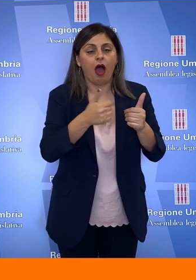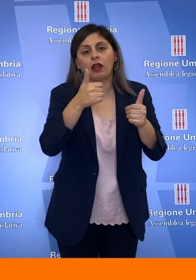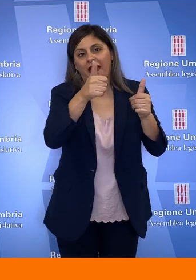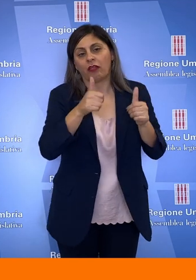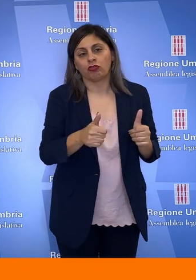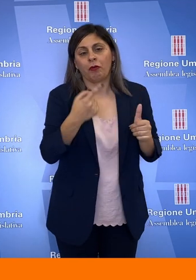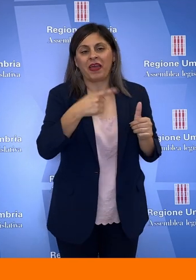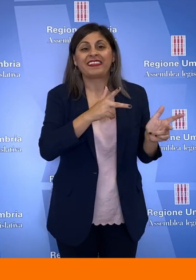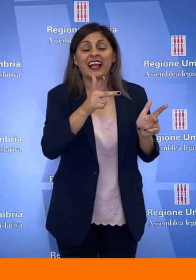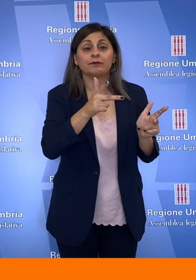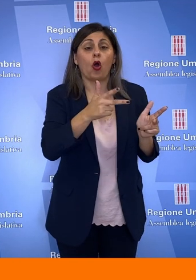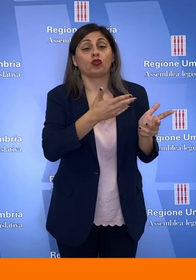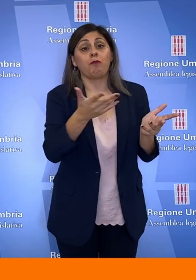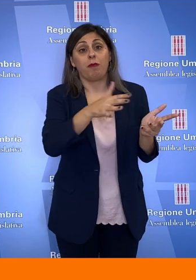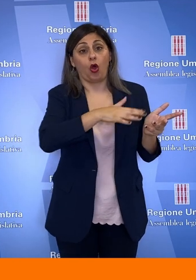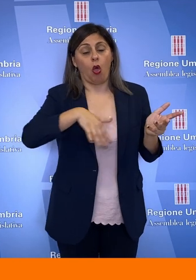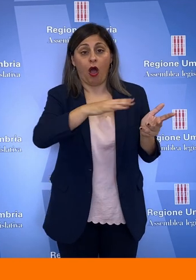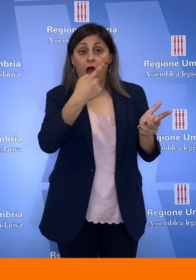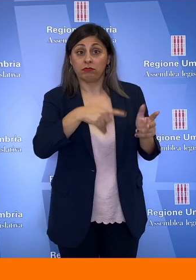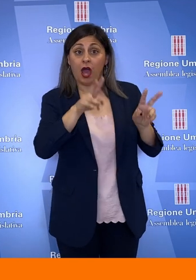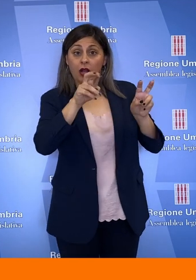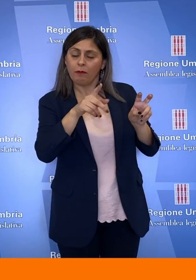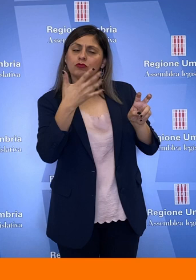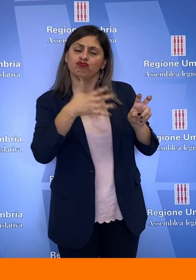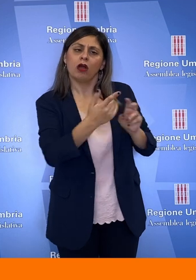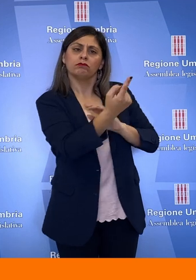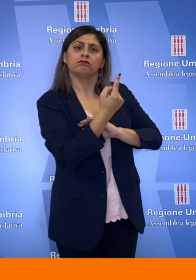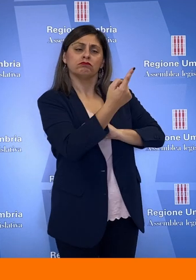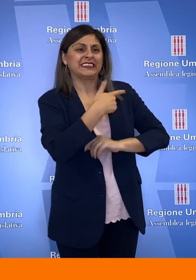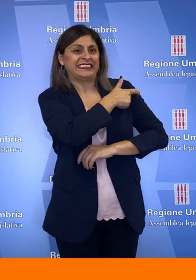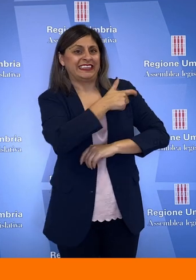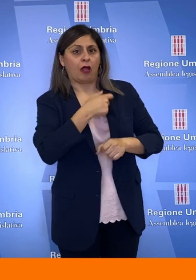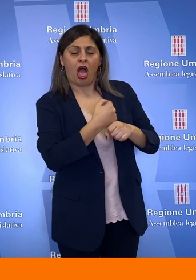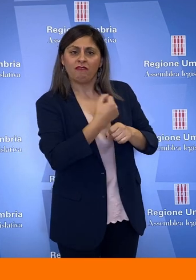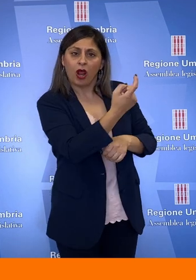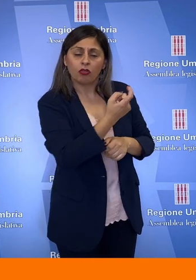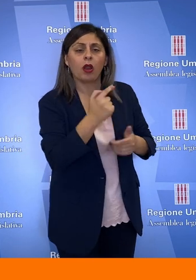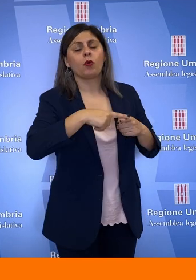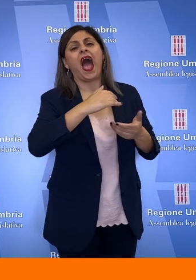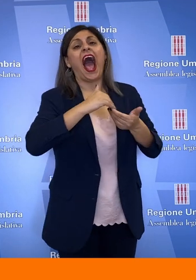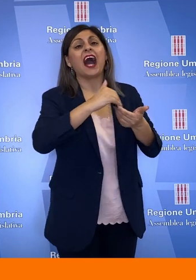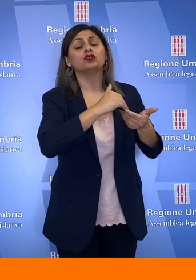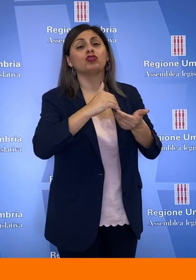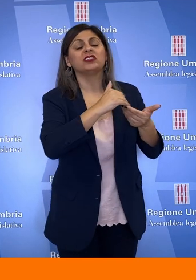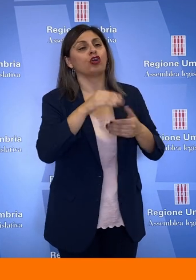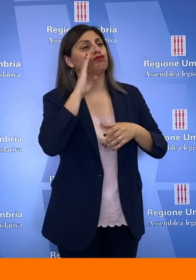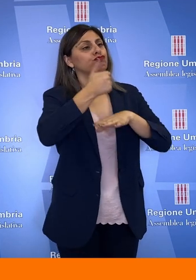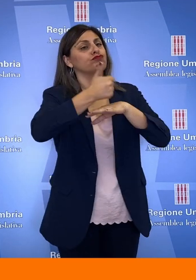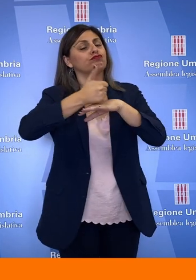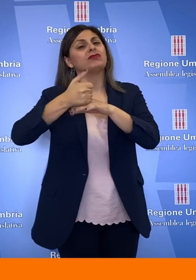Sulle tema si sono svolte alcune audizioni di rappresentanti sindacali dei lavoratori ed associazioni datoriali del settore oltre a